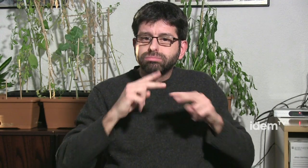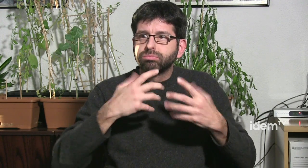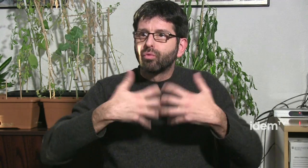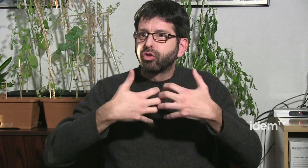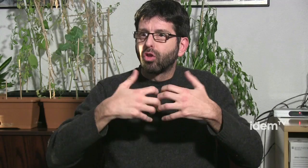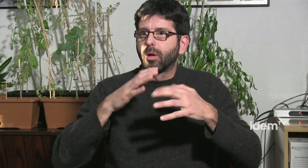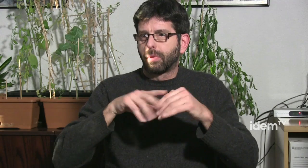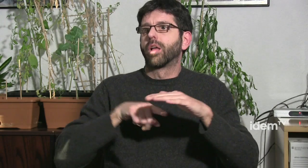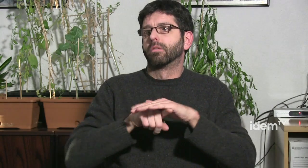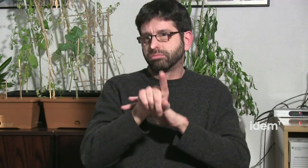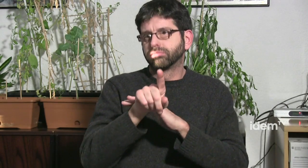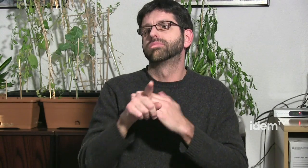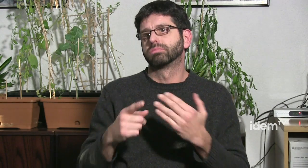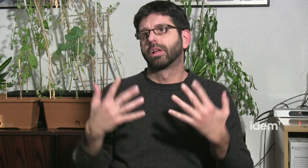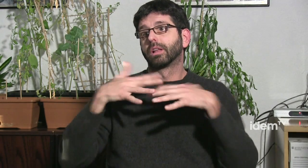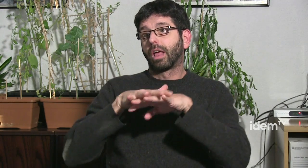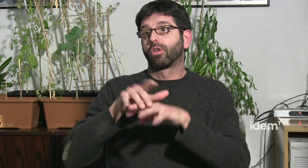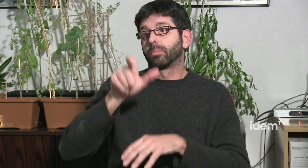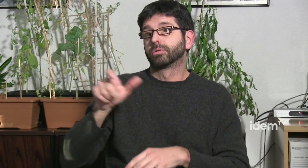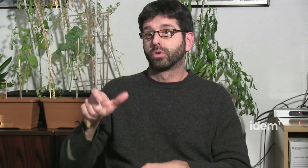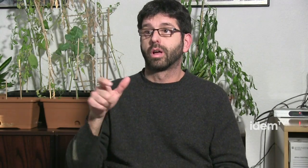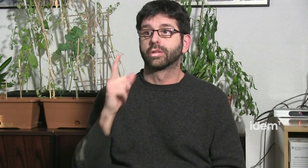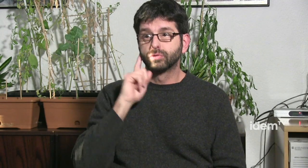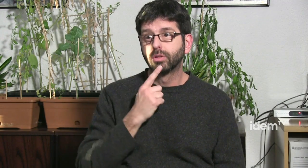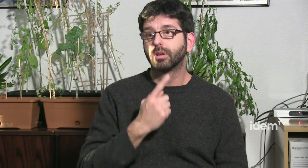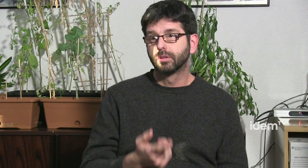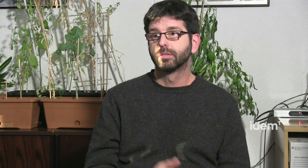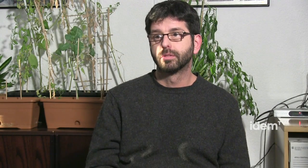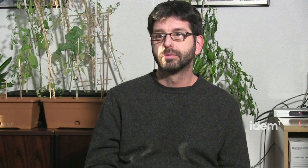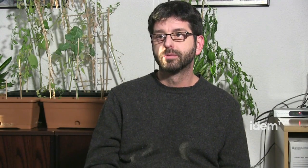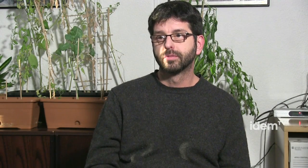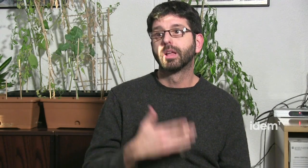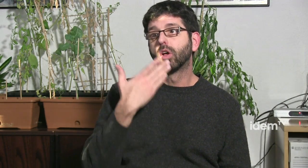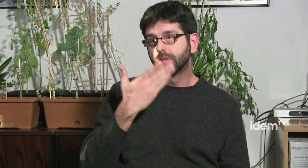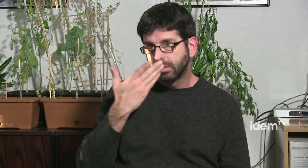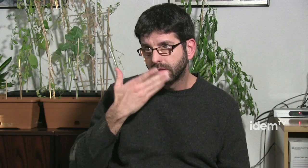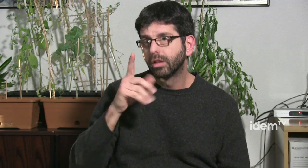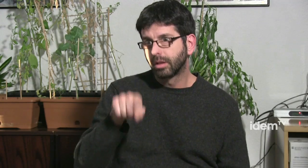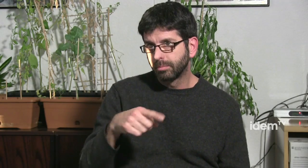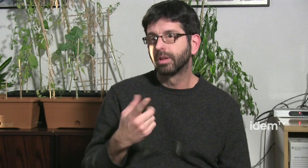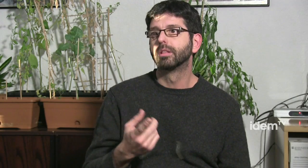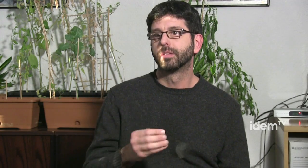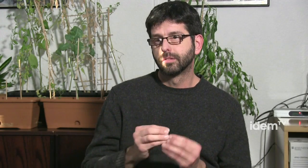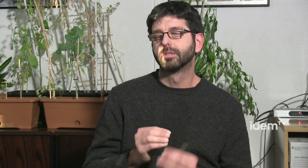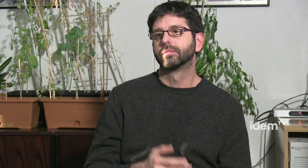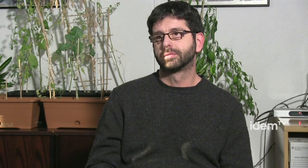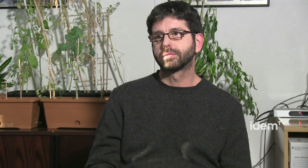va participar també el Departament de Política Sectorial i vam fer una... vam començar a